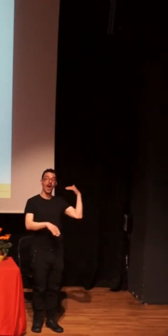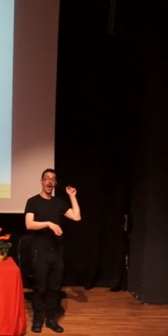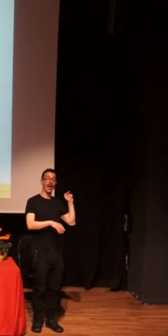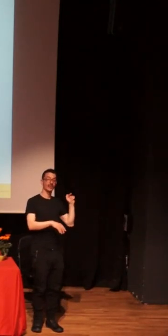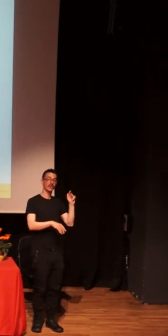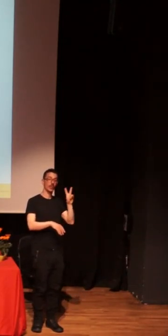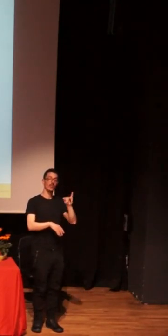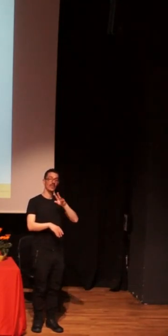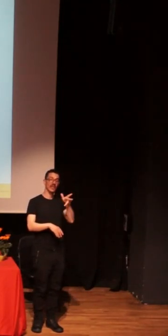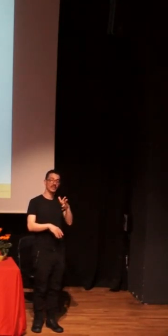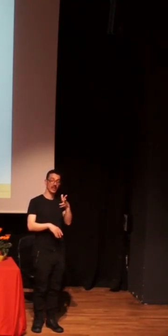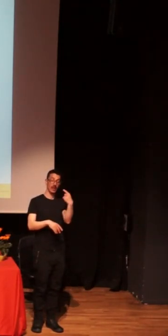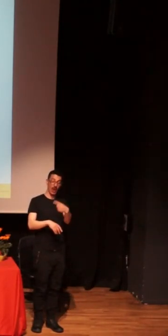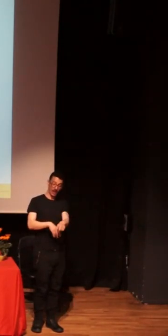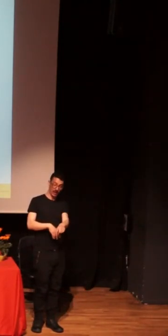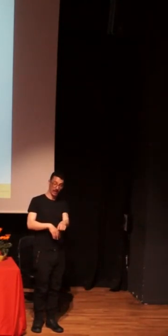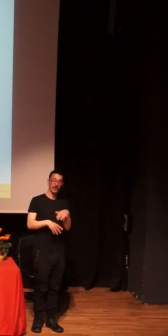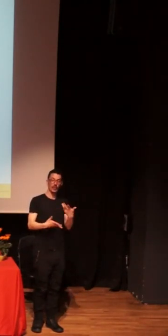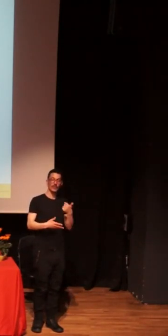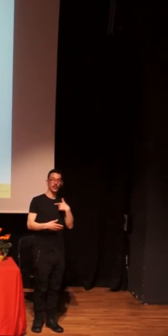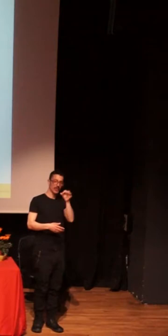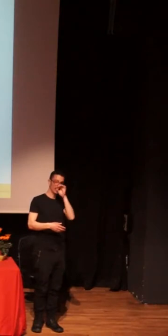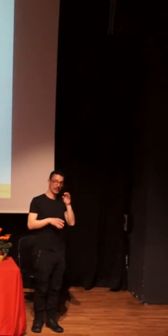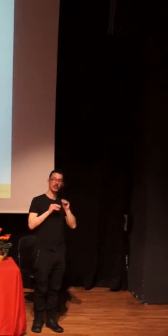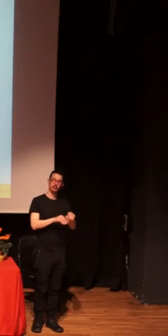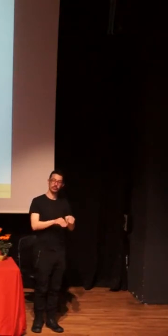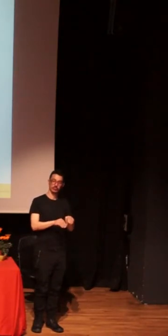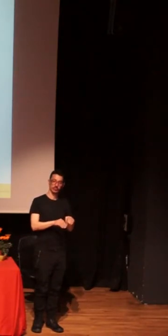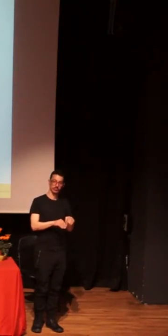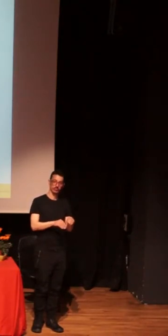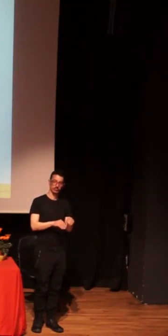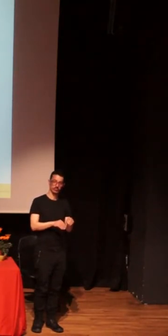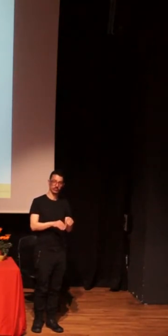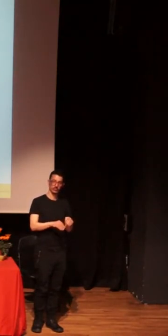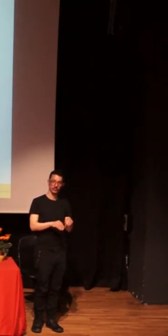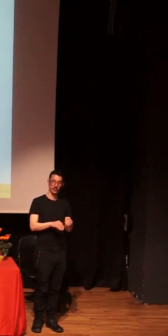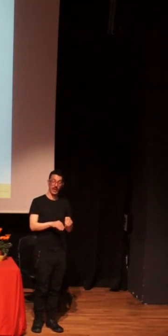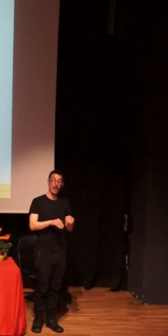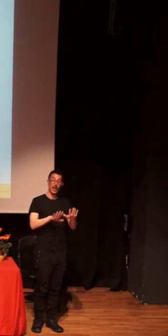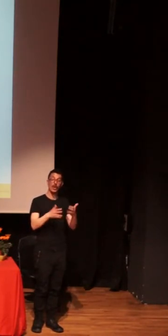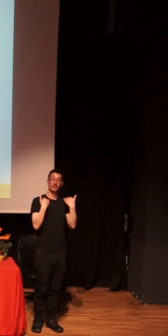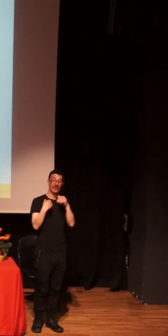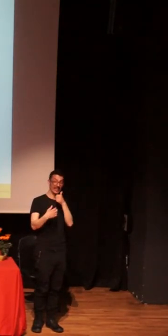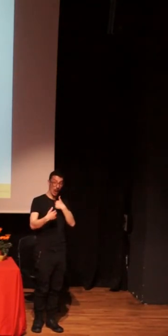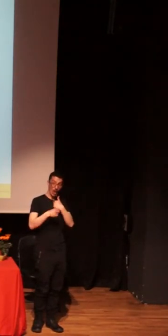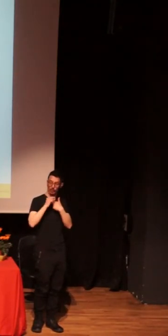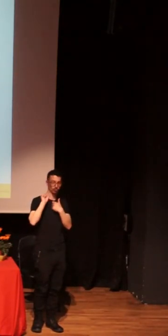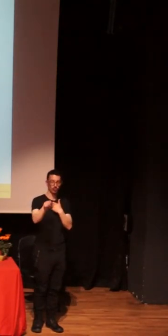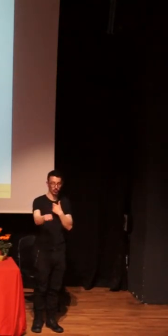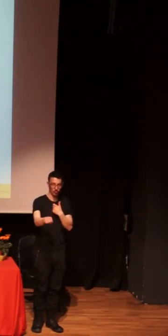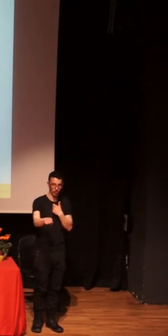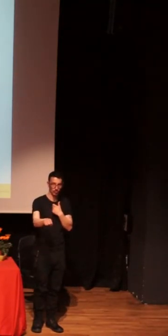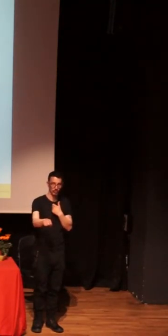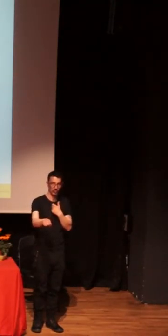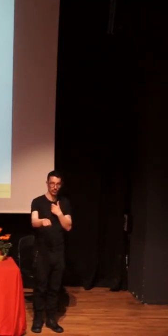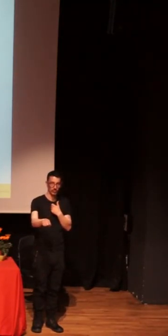con el VIH. Es decir, antes la persona con VIH era responsable de usar el preservativo. Ahora es responsable de estar indetectable.